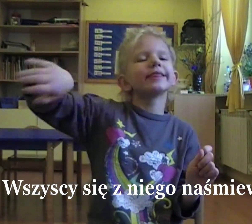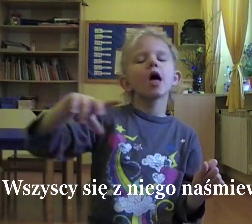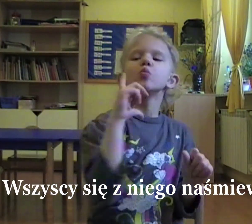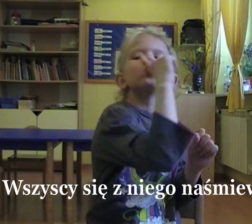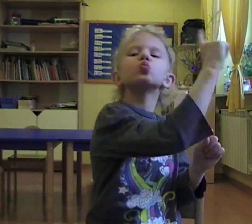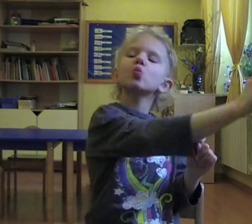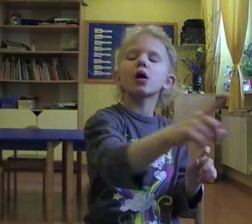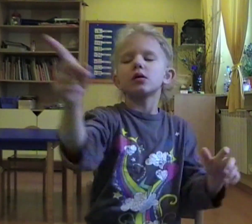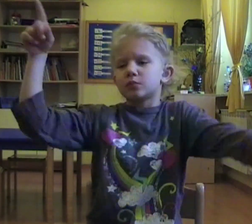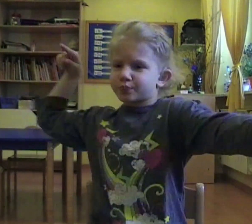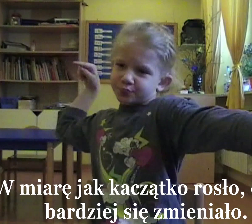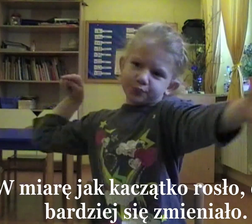naśmiewali.